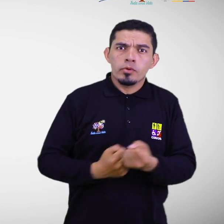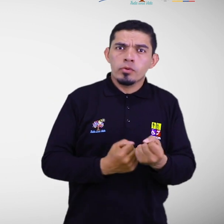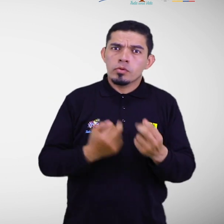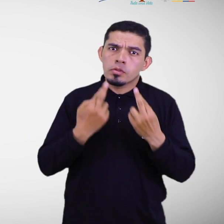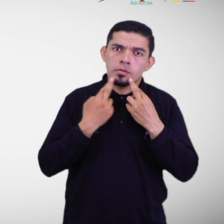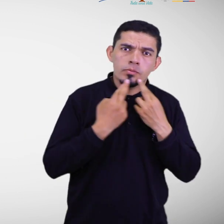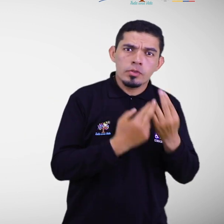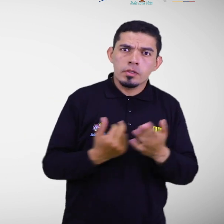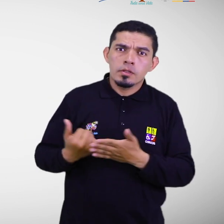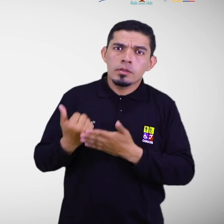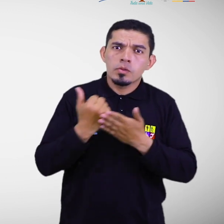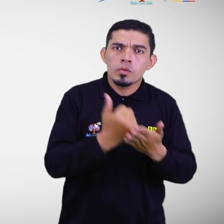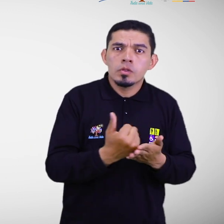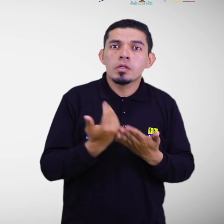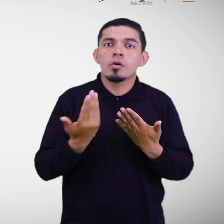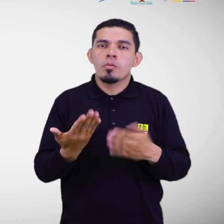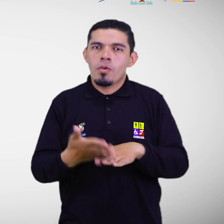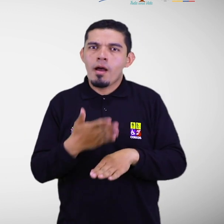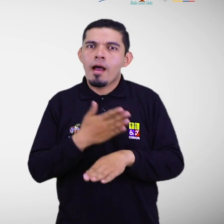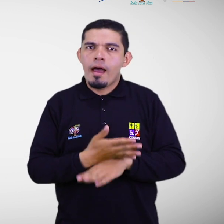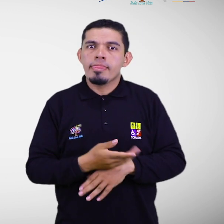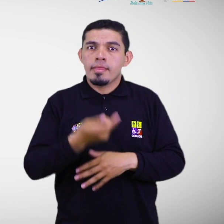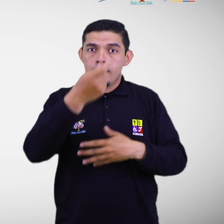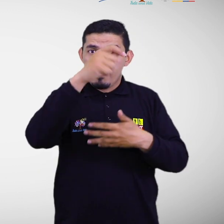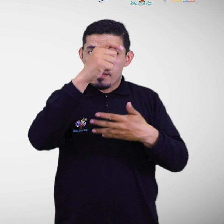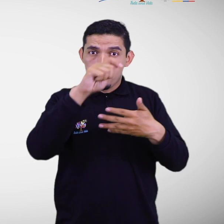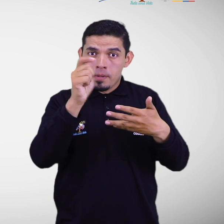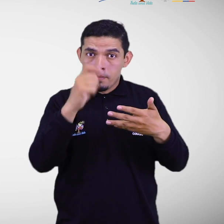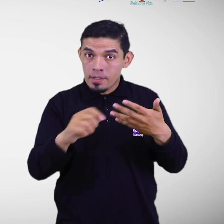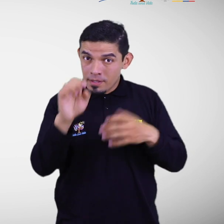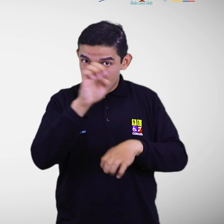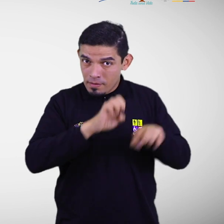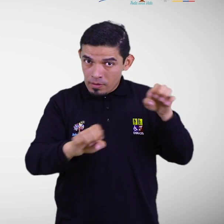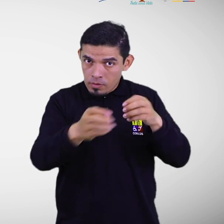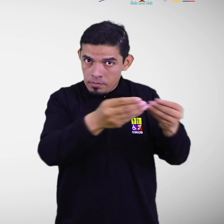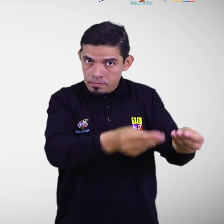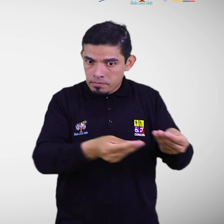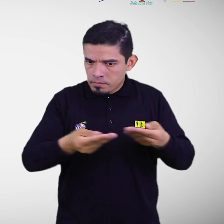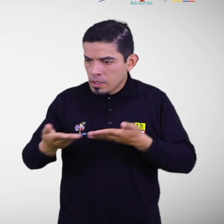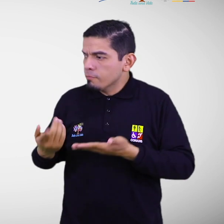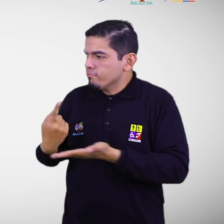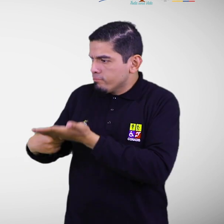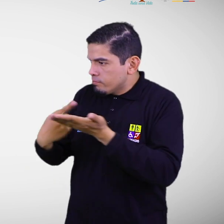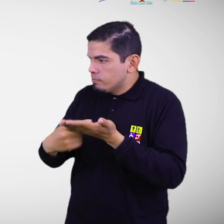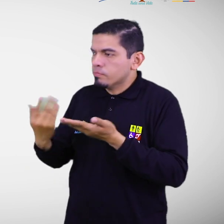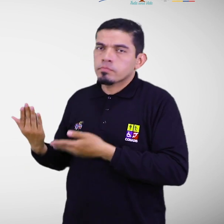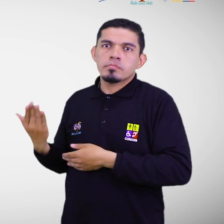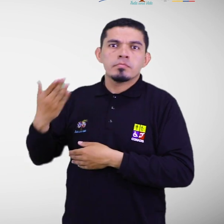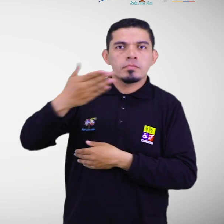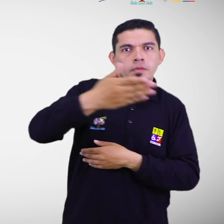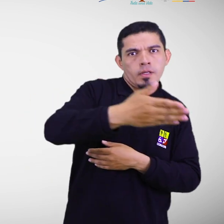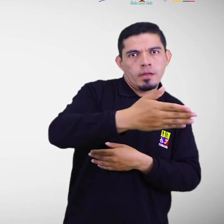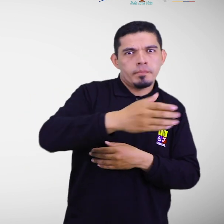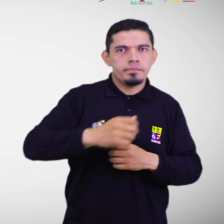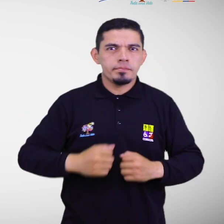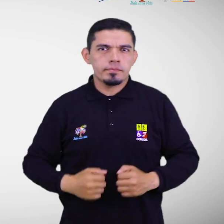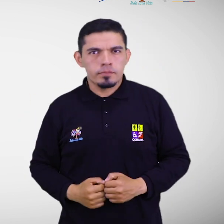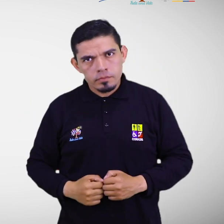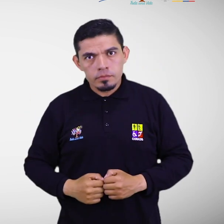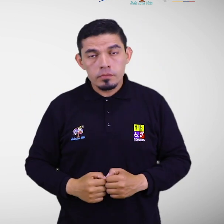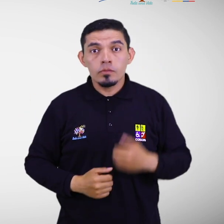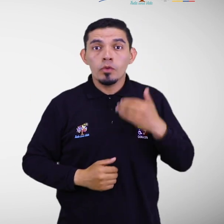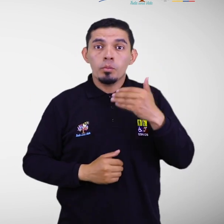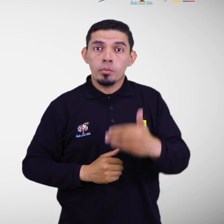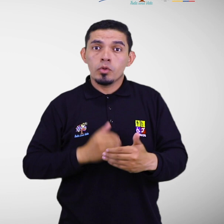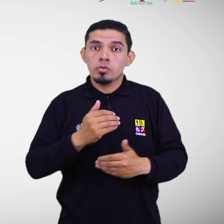se encuentra ligada a la evaluación de la situación y priorización de requerimientos. Para su activación es importante que en el